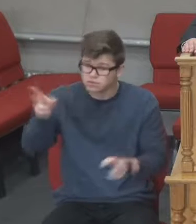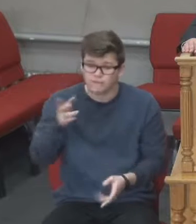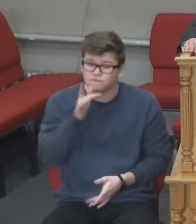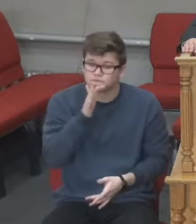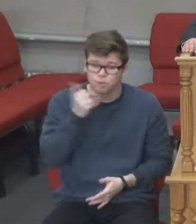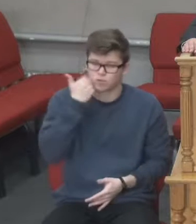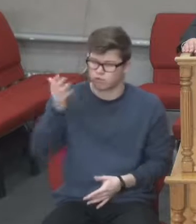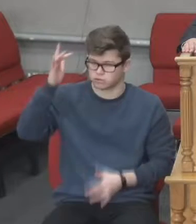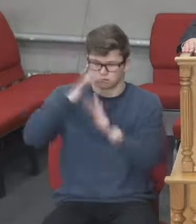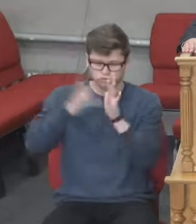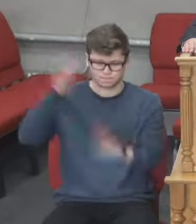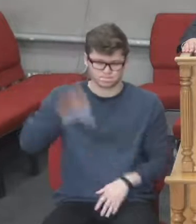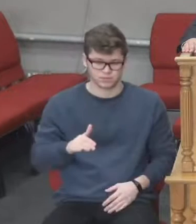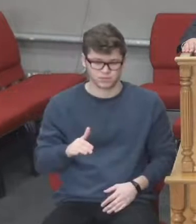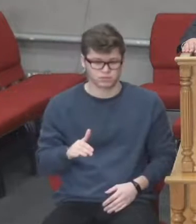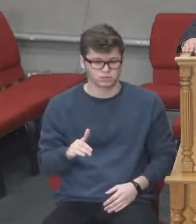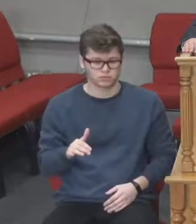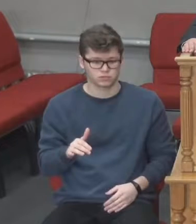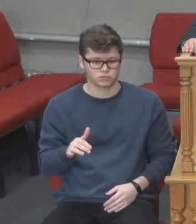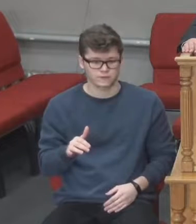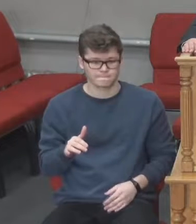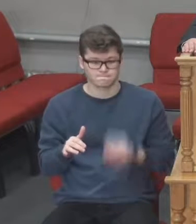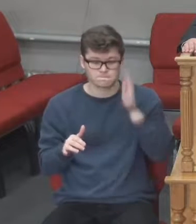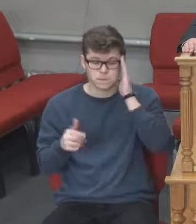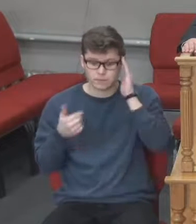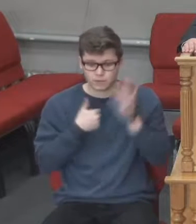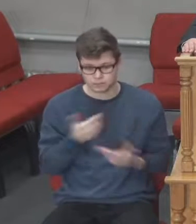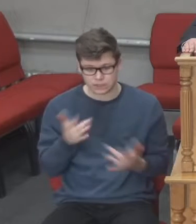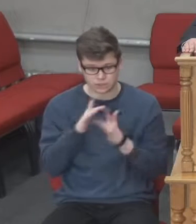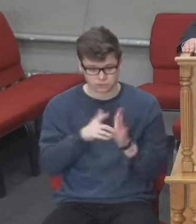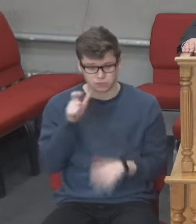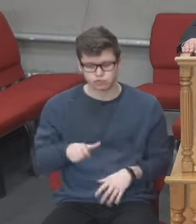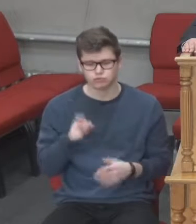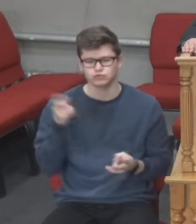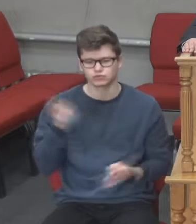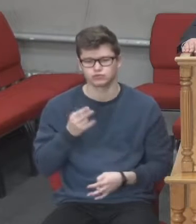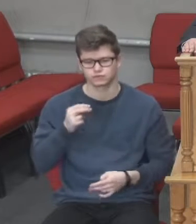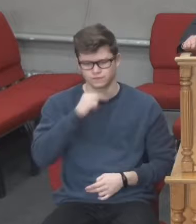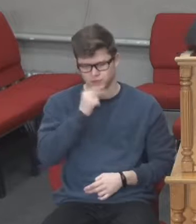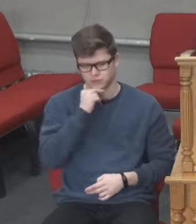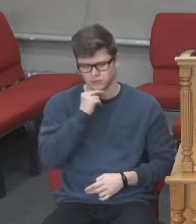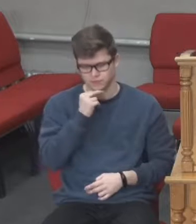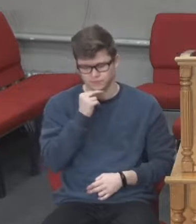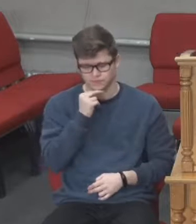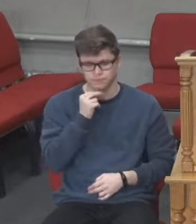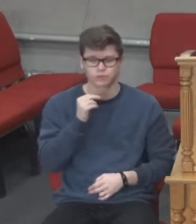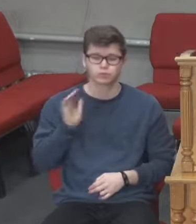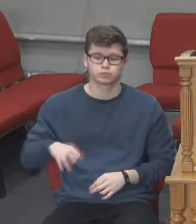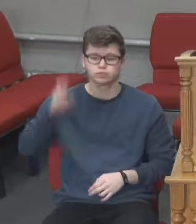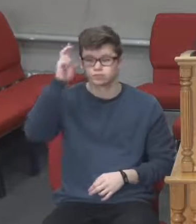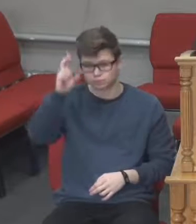котрого дня прийде Господь. Ми, християни, маємо пильнувати. Нехай Господь Бог